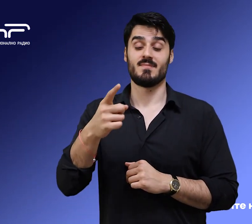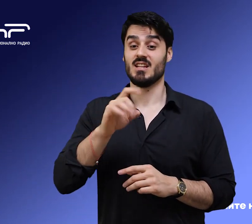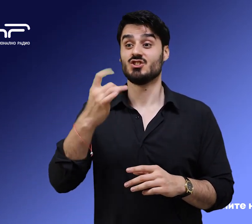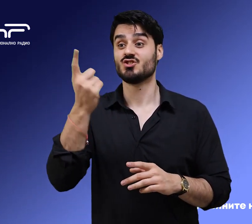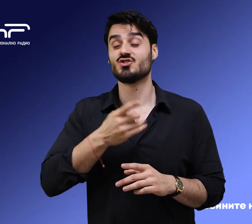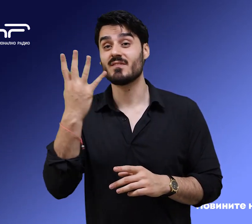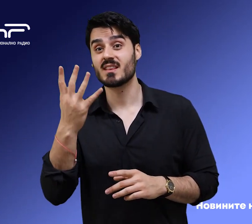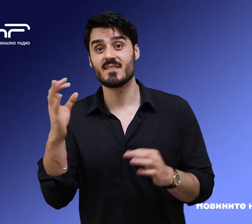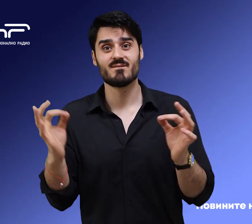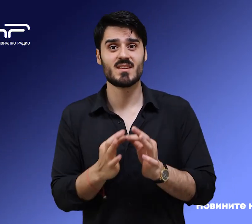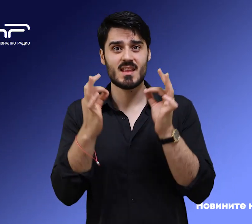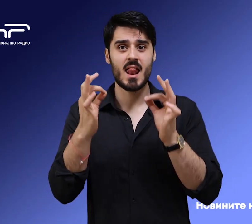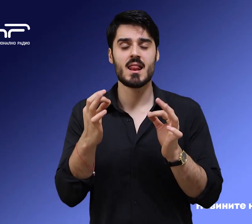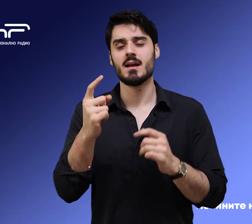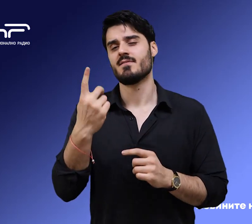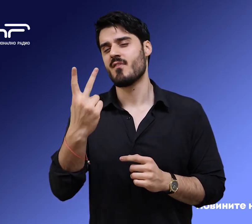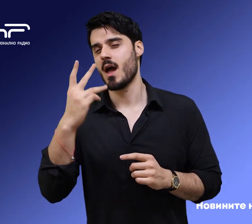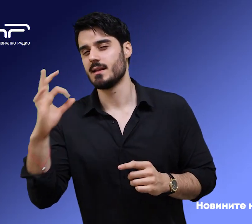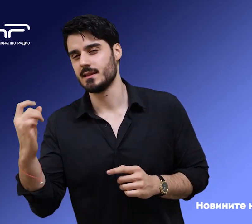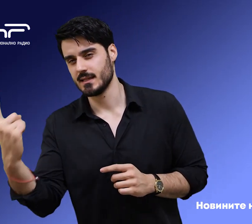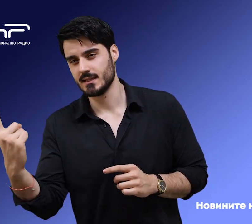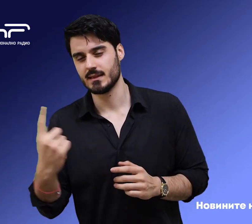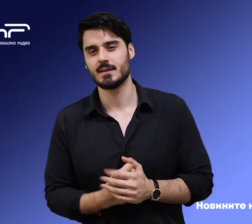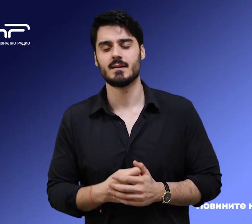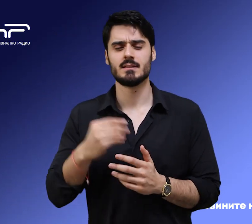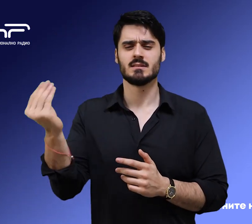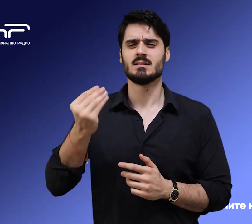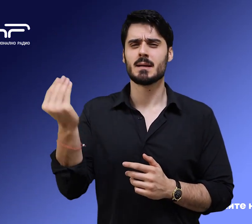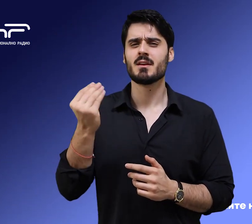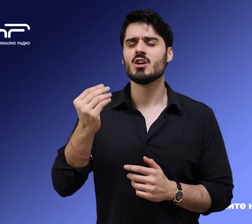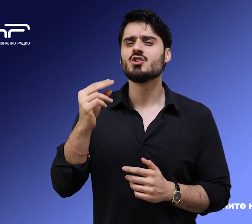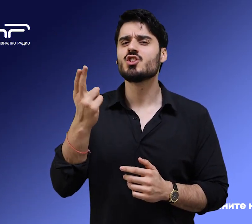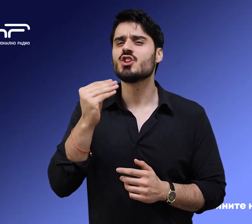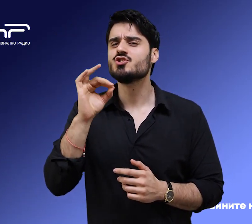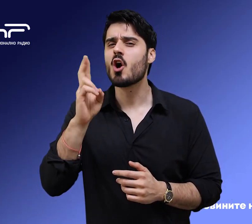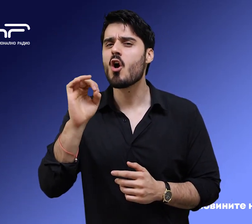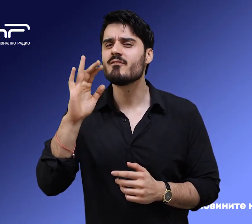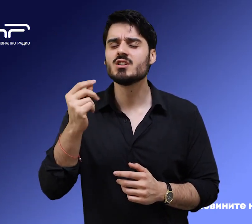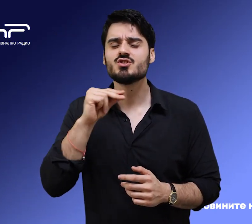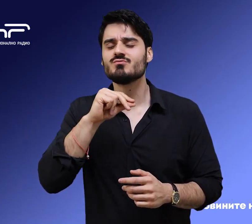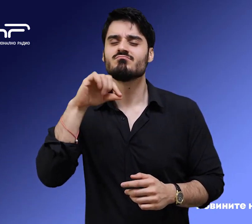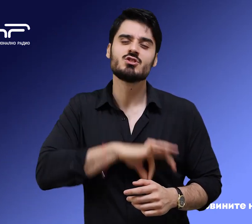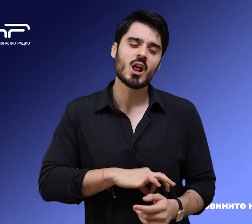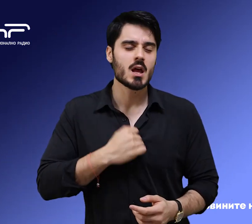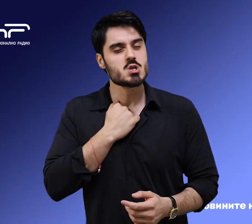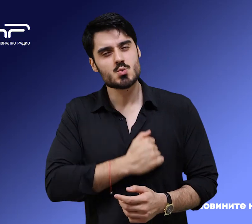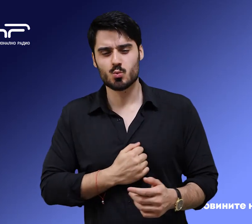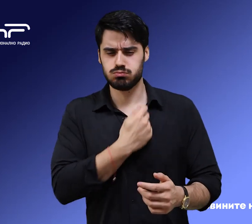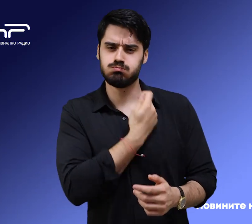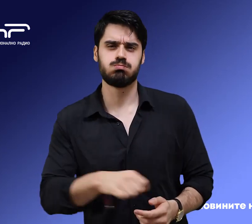Франция Лион от Станигрен Объл с 2 на 1. Сърбинат Новак Джокович започна с труден успех участието си на силния турнир